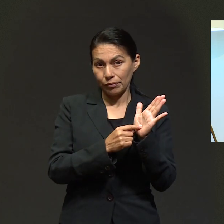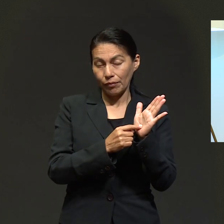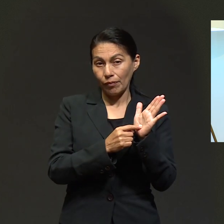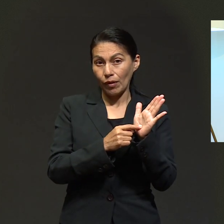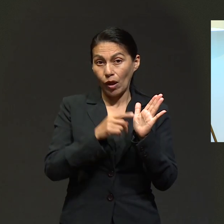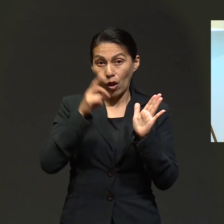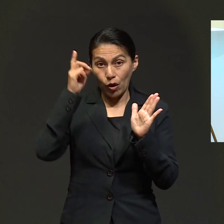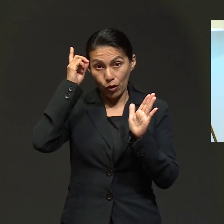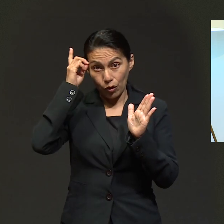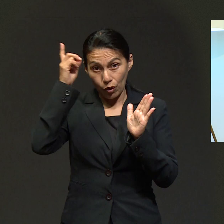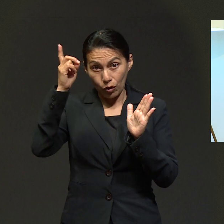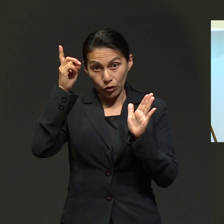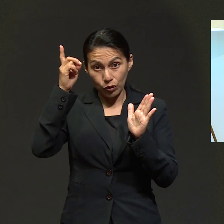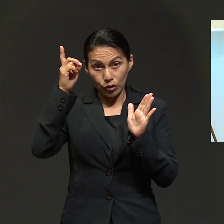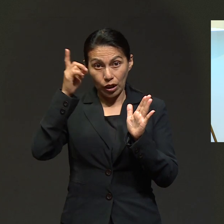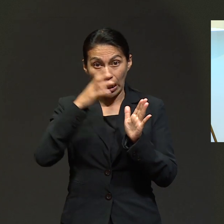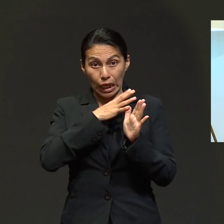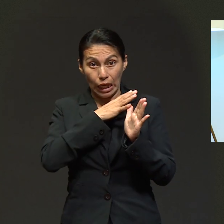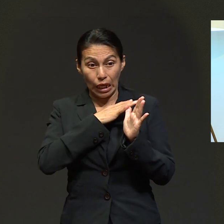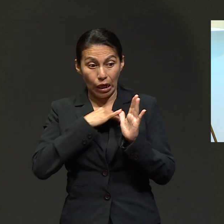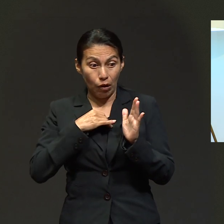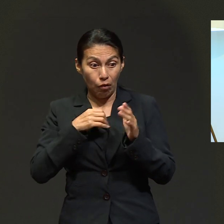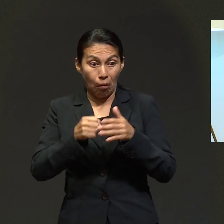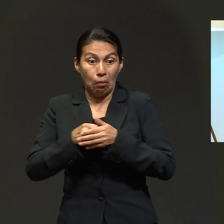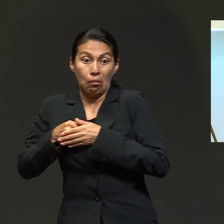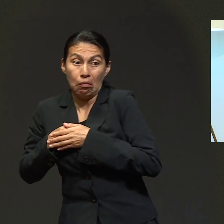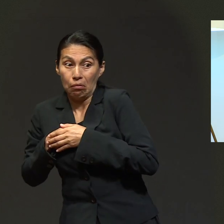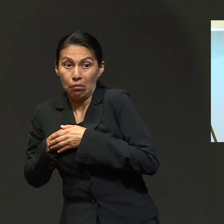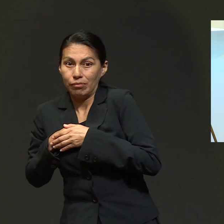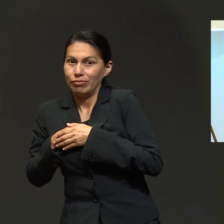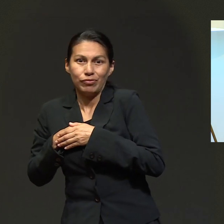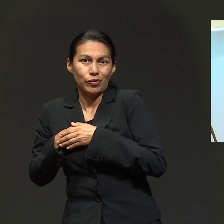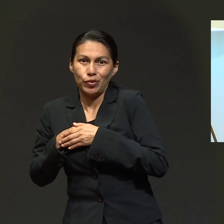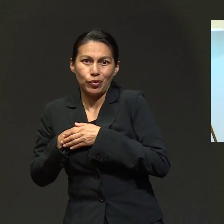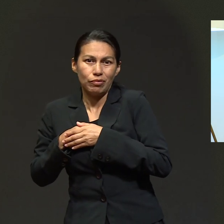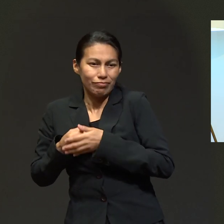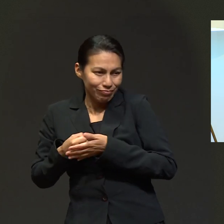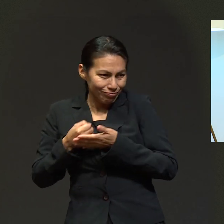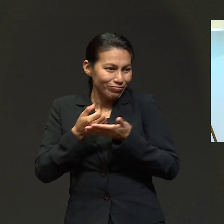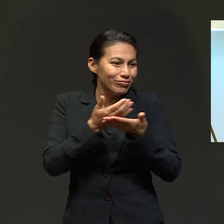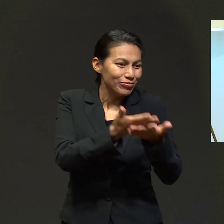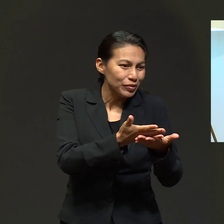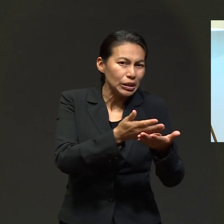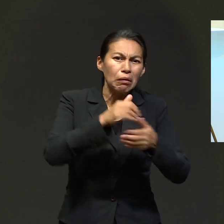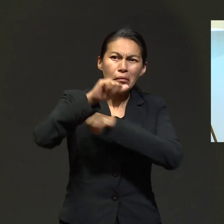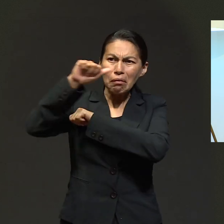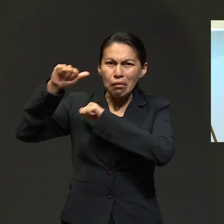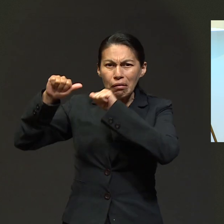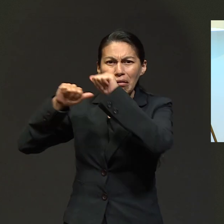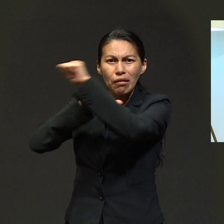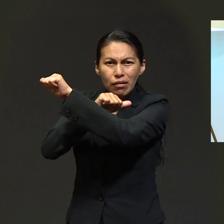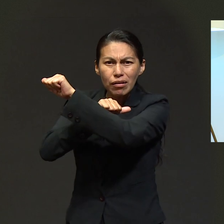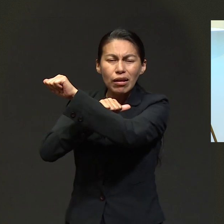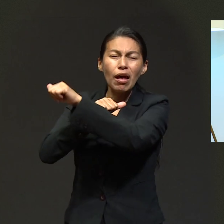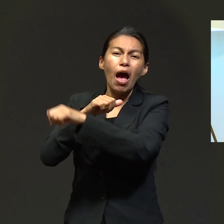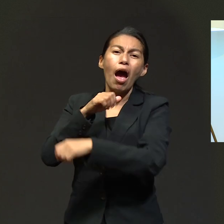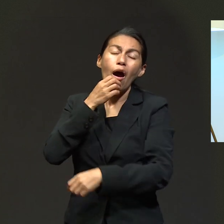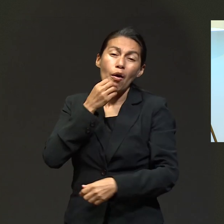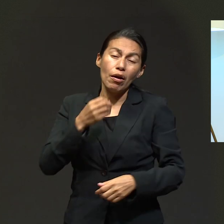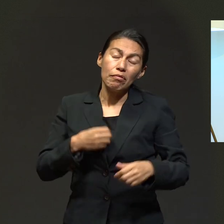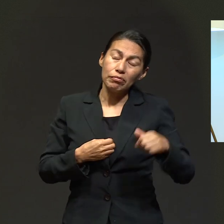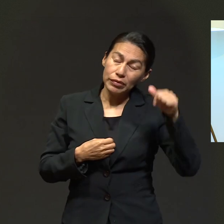dice que Dios no escatimonia a su propio Hijo, sino lo entregó por nosotros, aún siendo